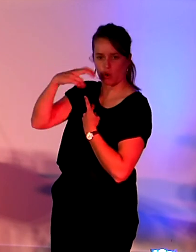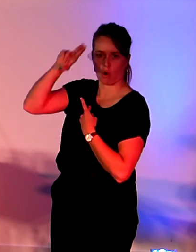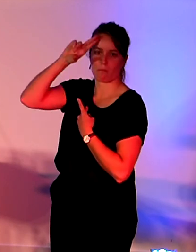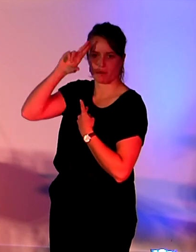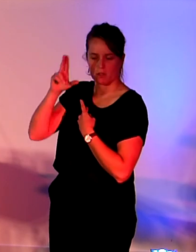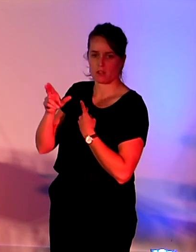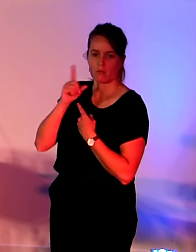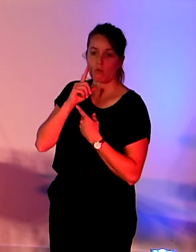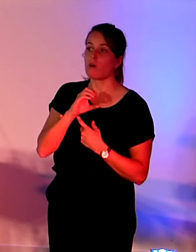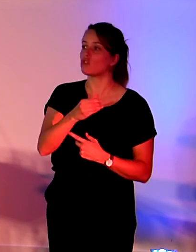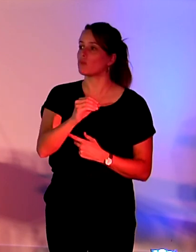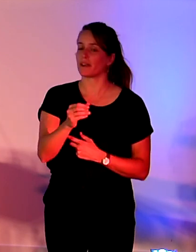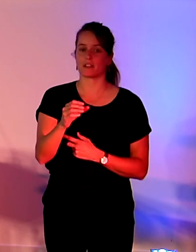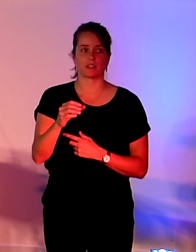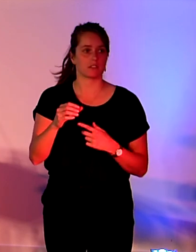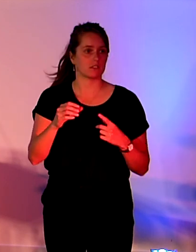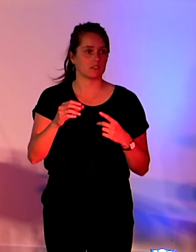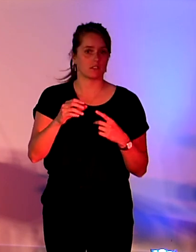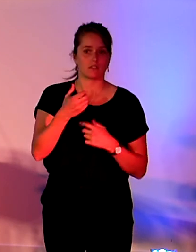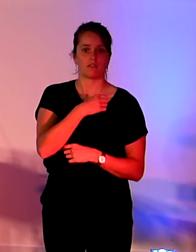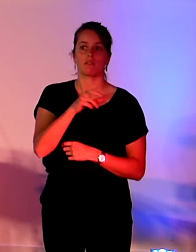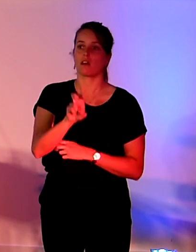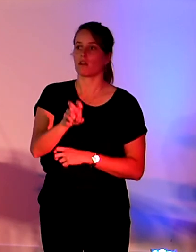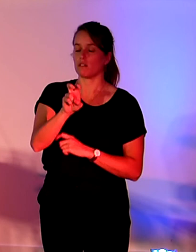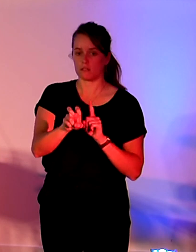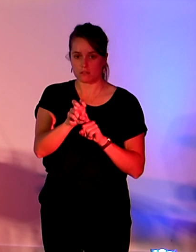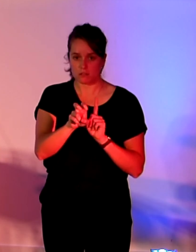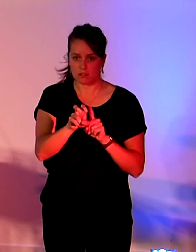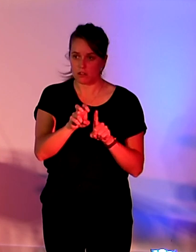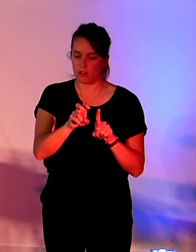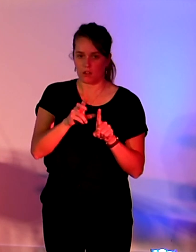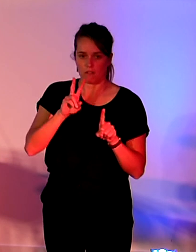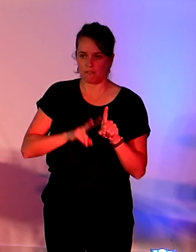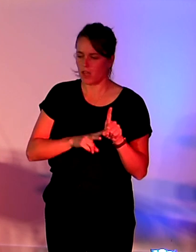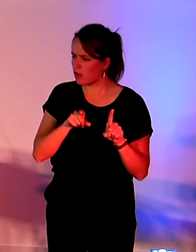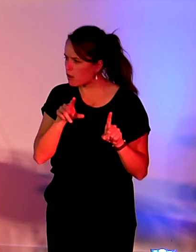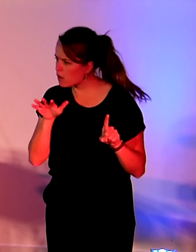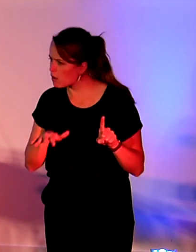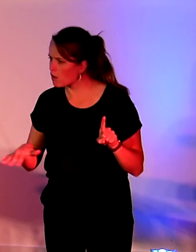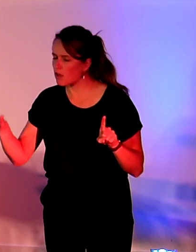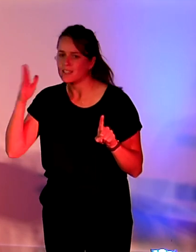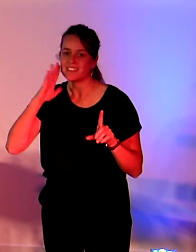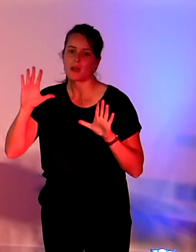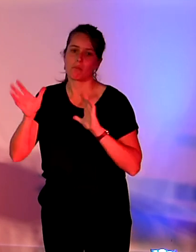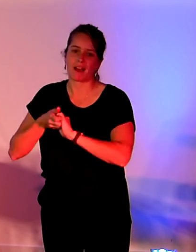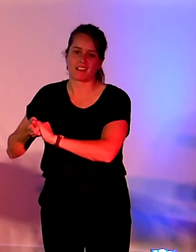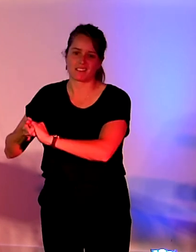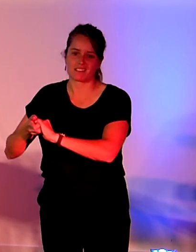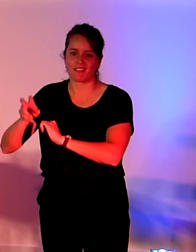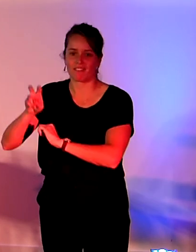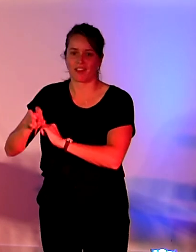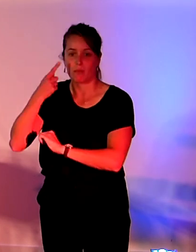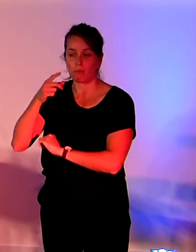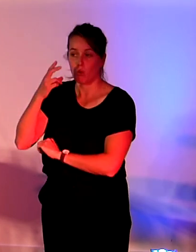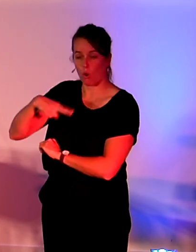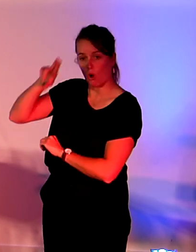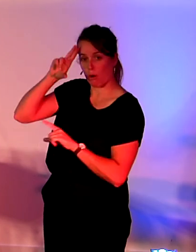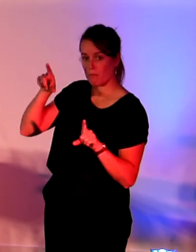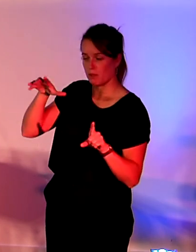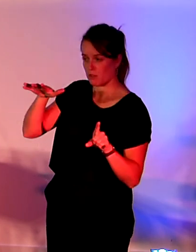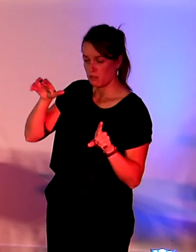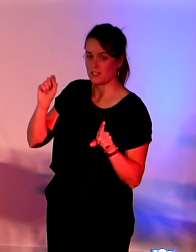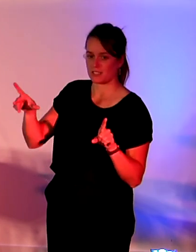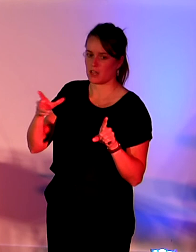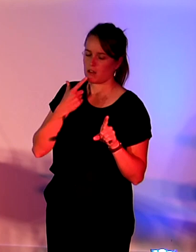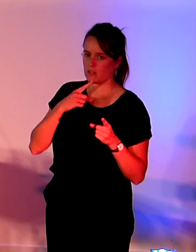numérique responsable c'est aussi un sujet montant notamment dans le cadre du pacte vert pour l'Europe. Et on a les